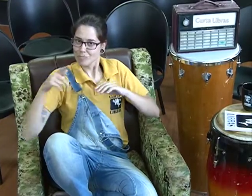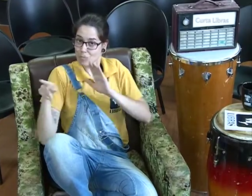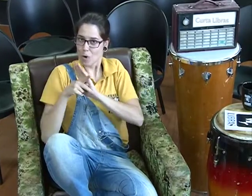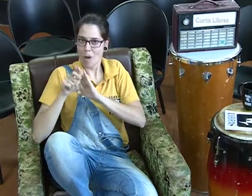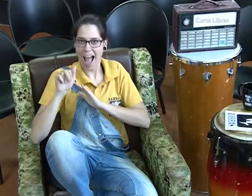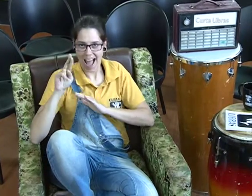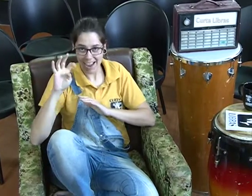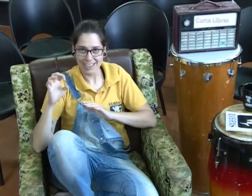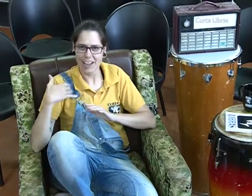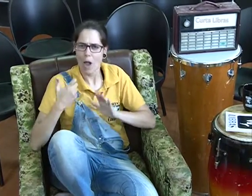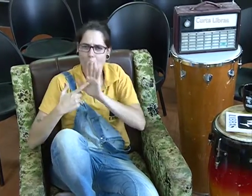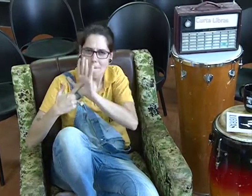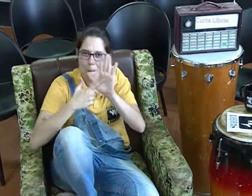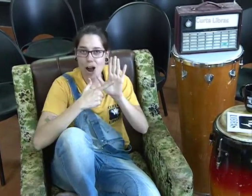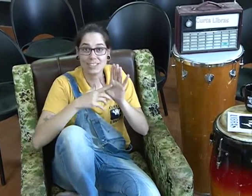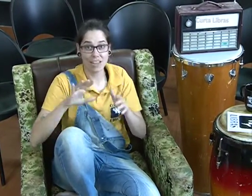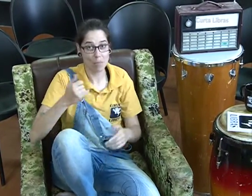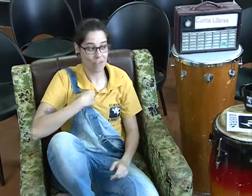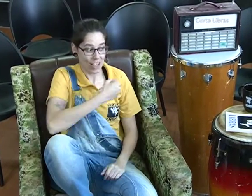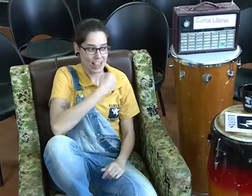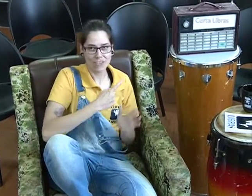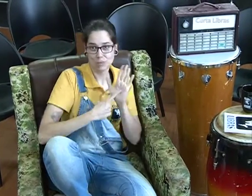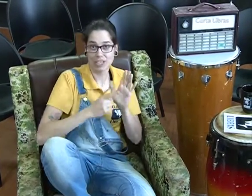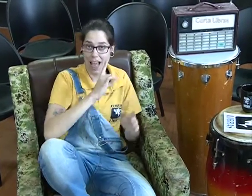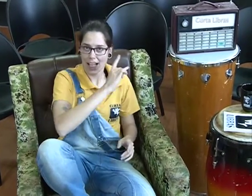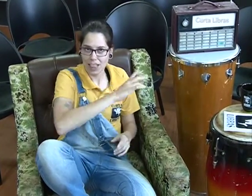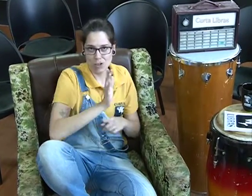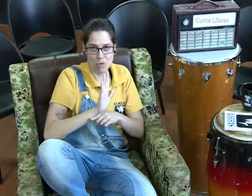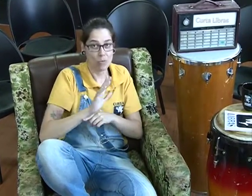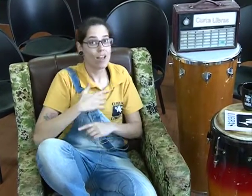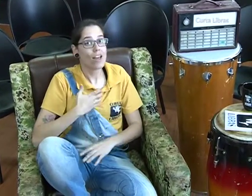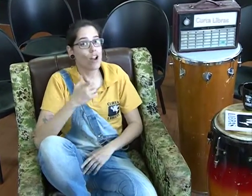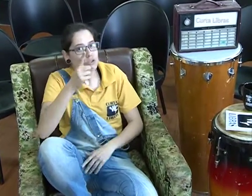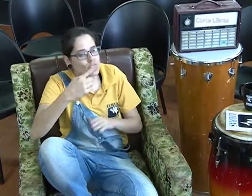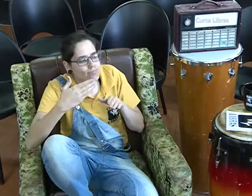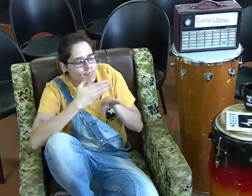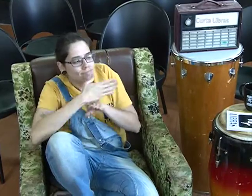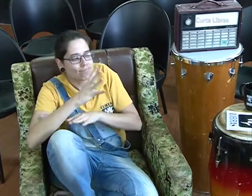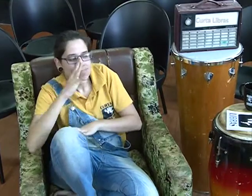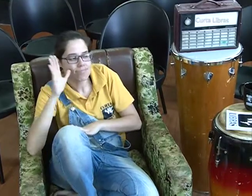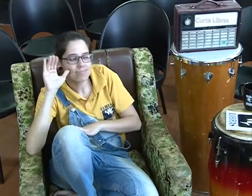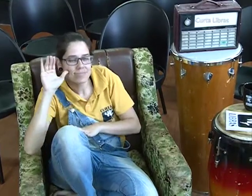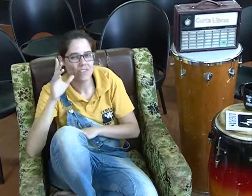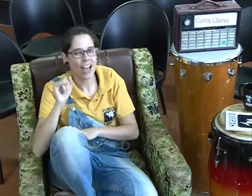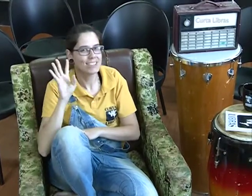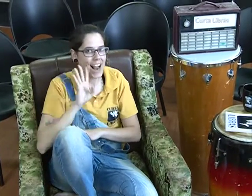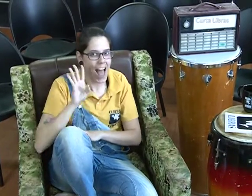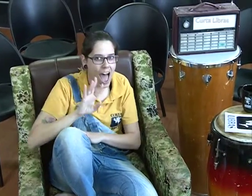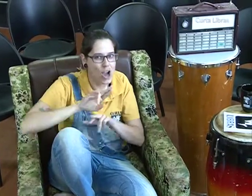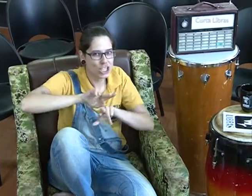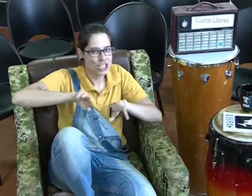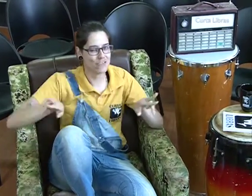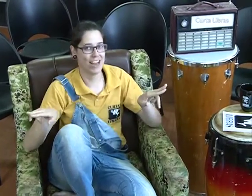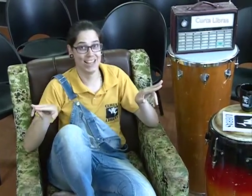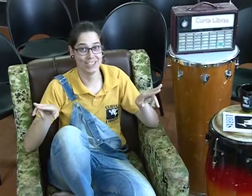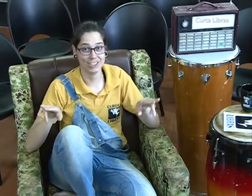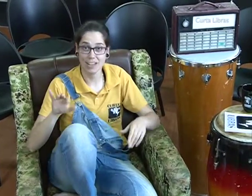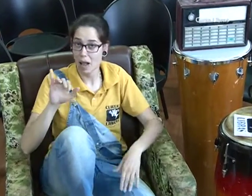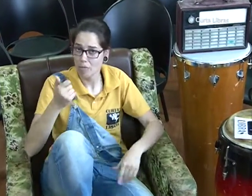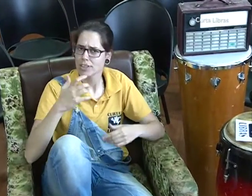Vou entrevistar alguma dessas pessoas. Eu quero que vocês assistam, porque vai ser muito legal, muito diferente. Aproveitem e curtam o